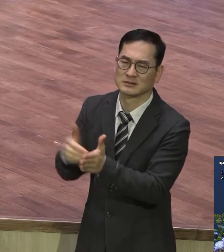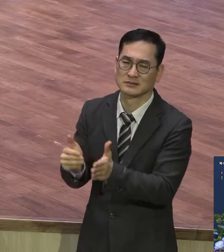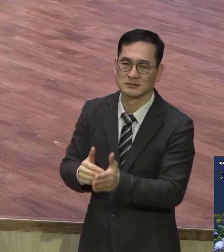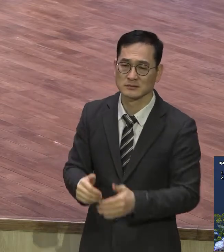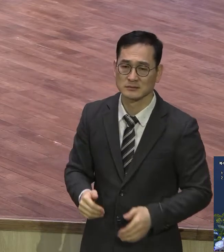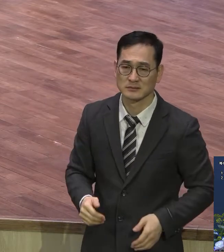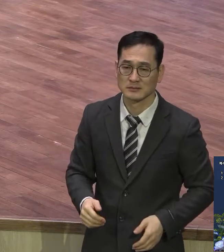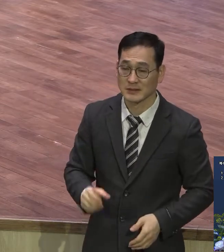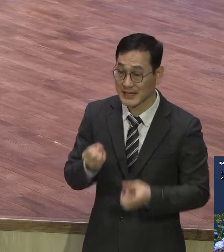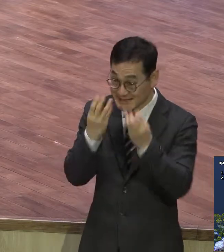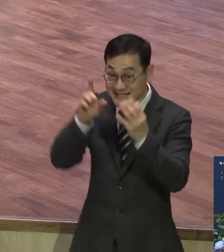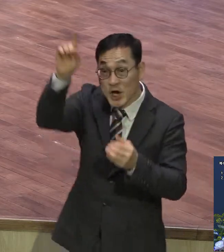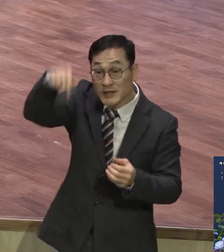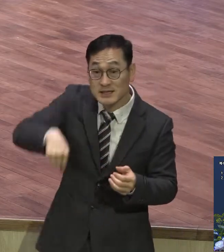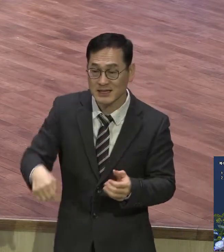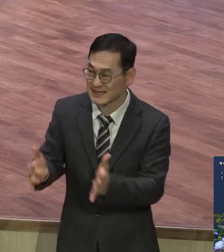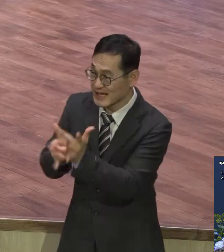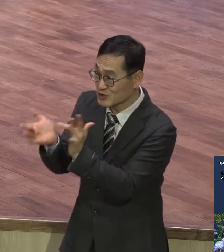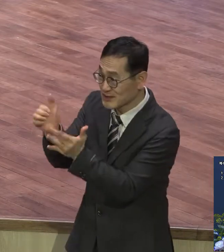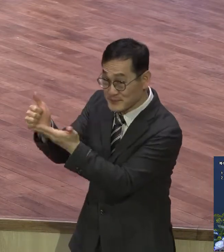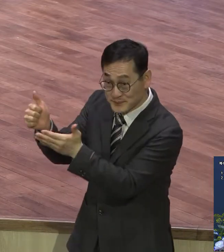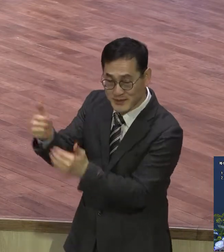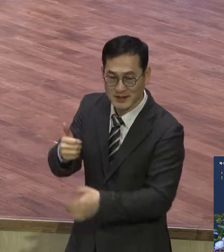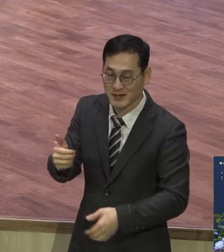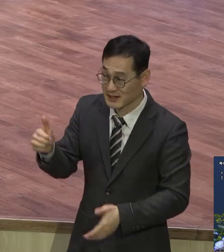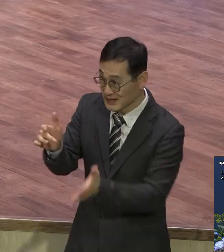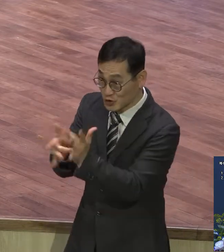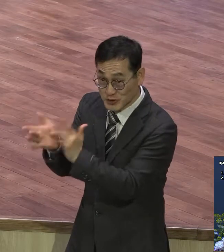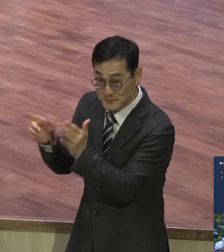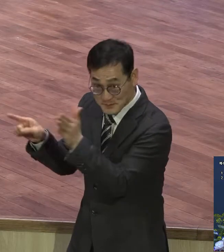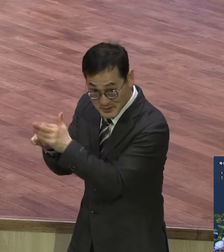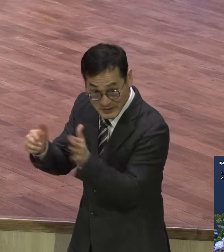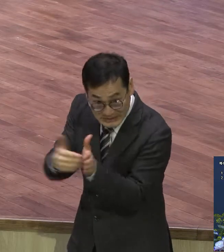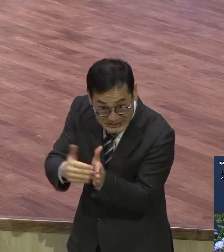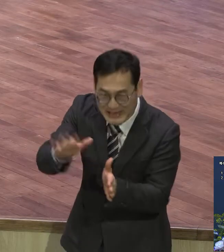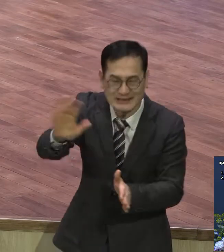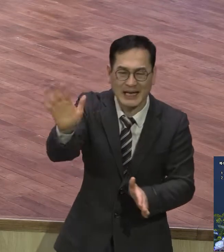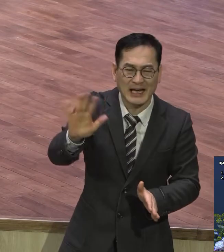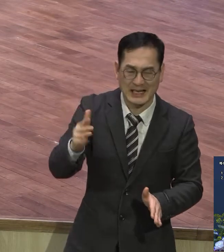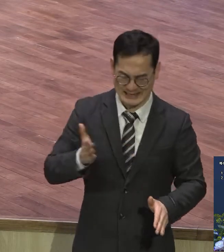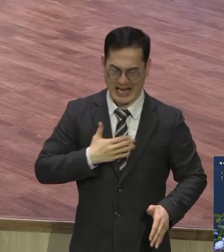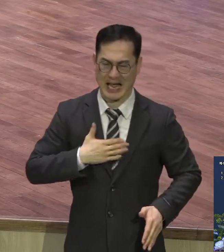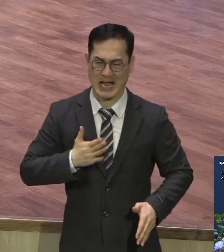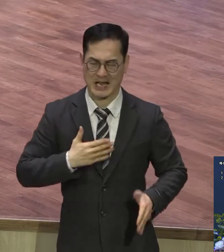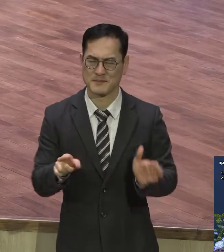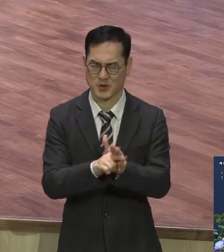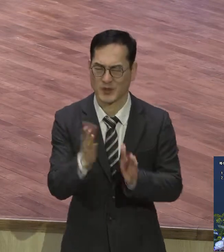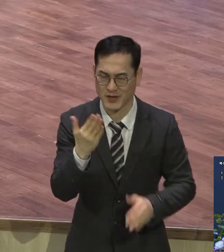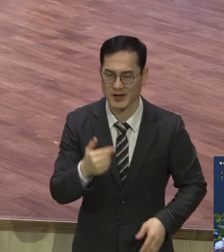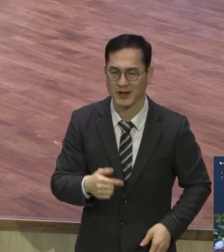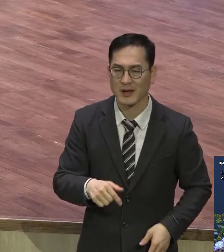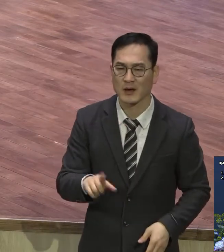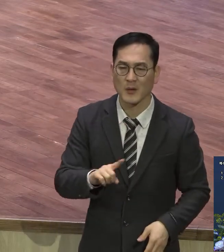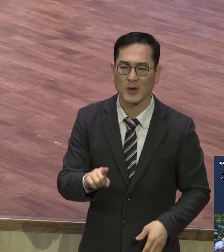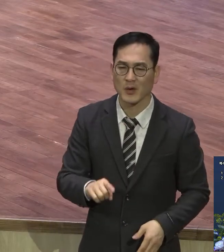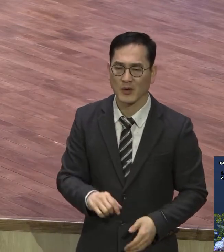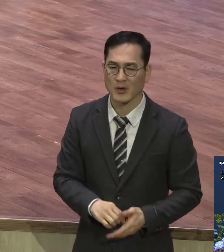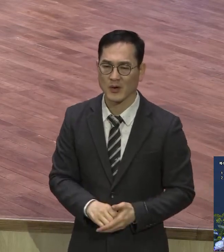아니기 때문에 이단이에요 예수 믿으면 끝나야 돼요 예수 믿으면 죄인이나 강도나 누구나 어떤 누구라도